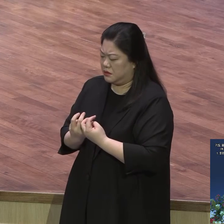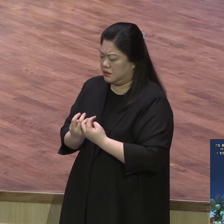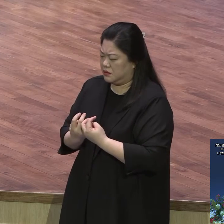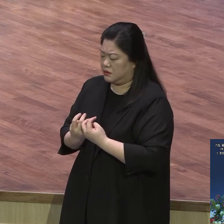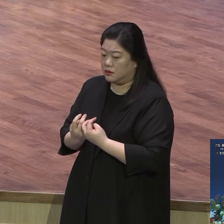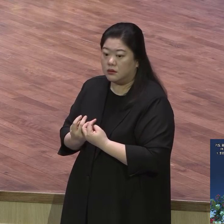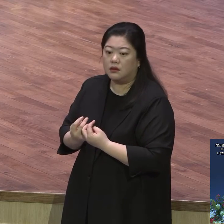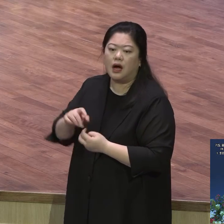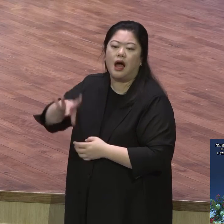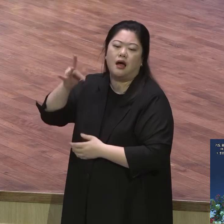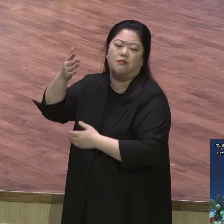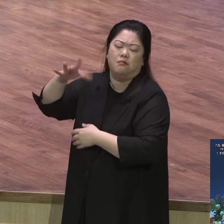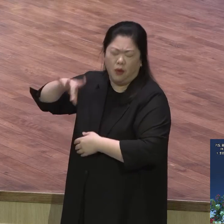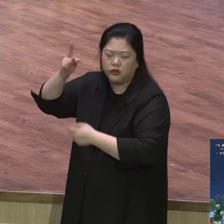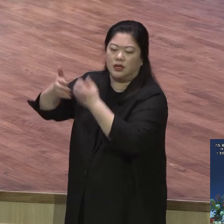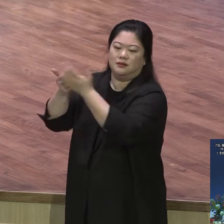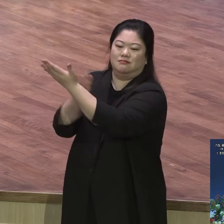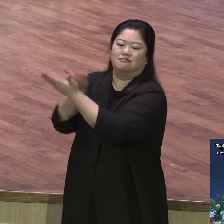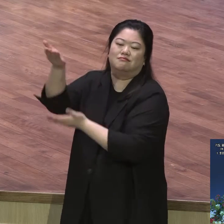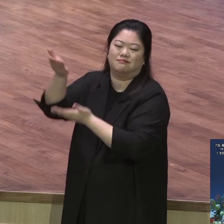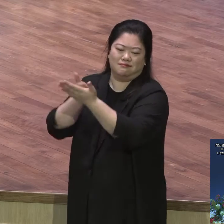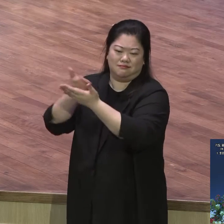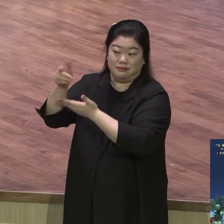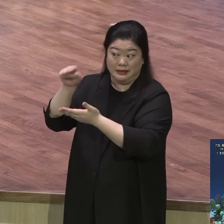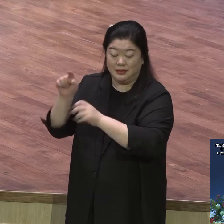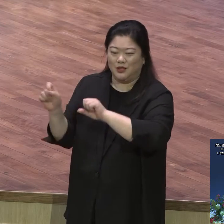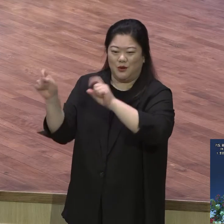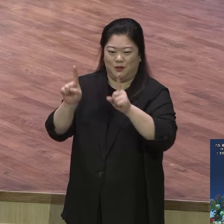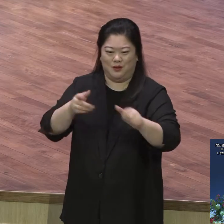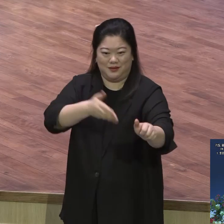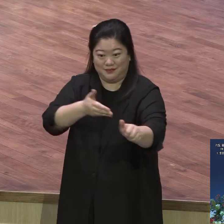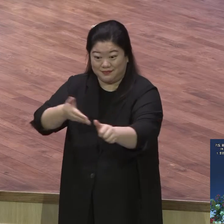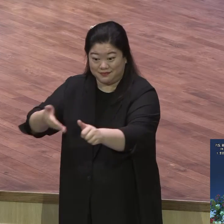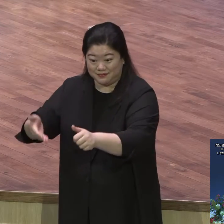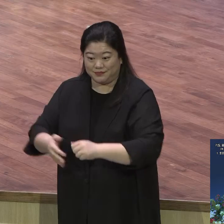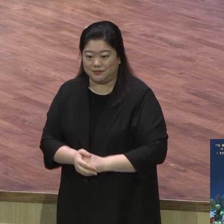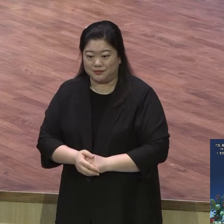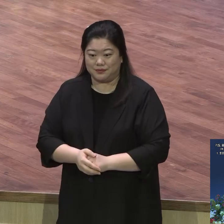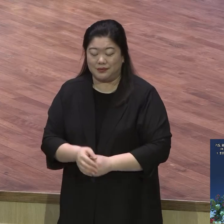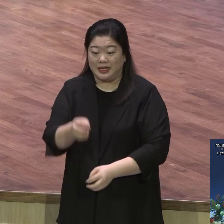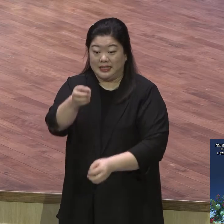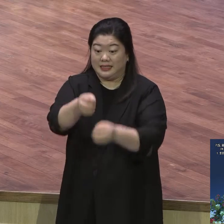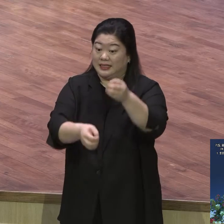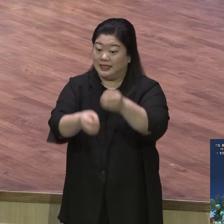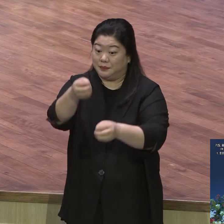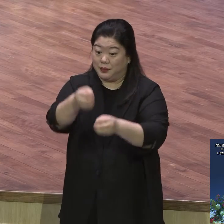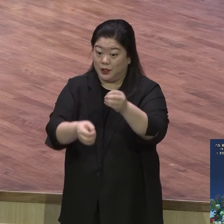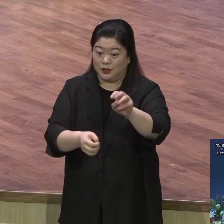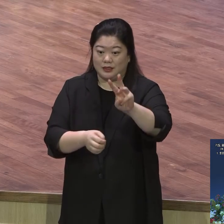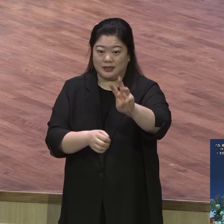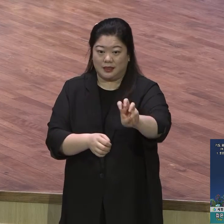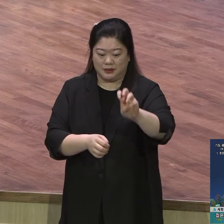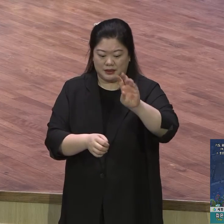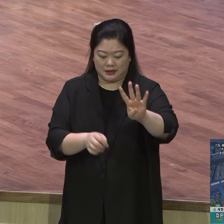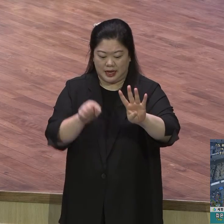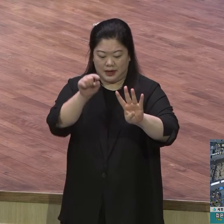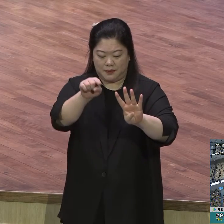오늘부터 가지고 기도를 해보고 하시길 바랍니다 10편 34편 10제로 보면 다윗이 고백합니다 젊은 사자는